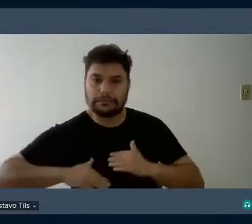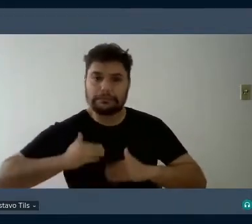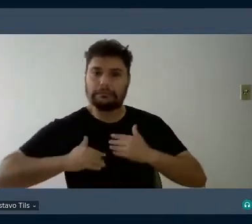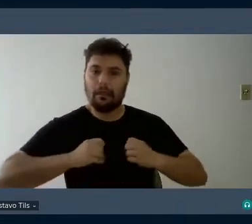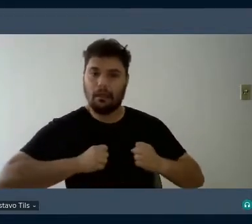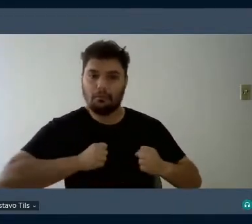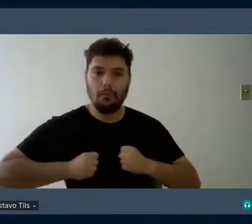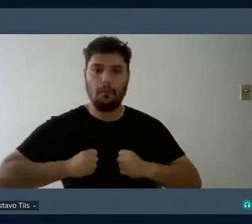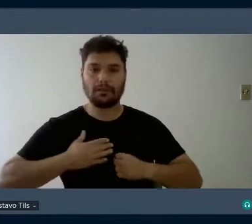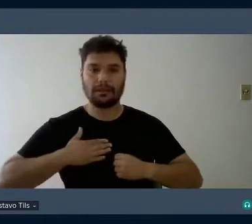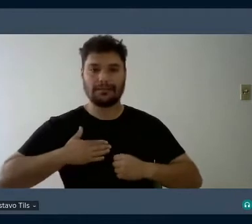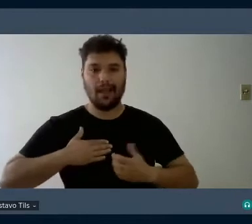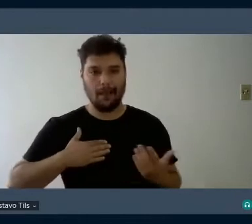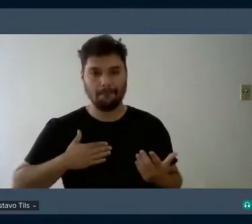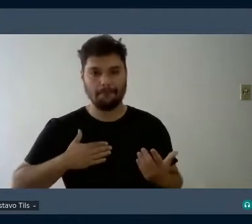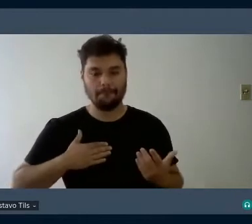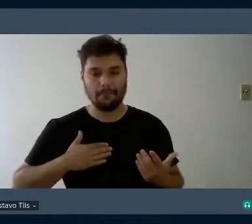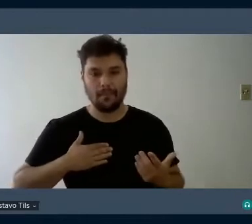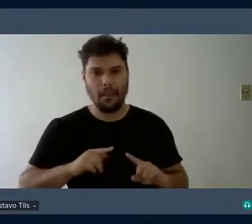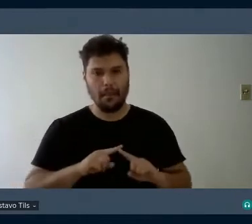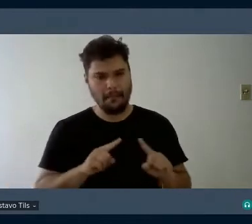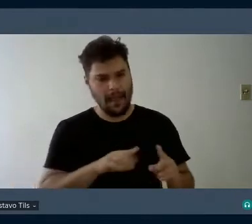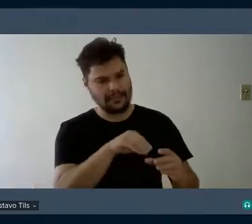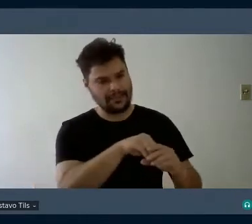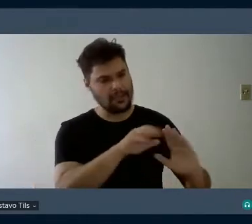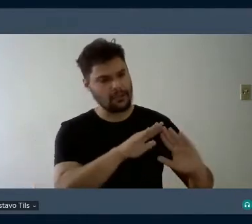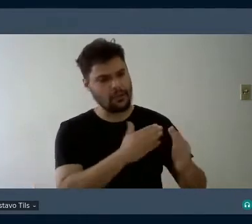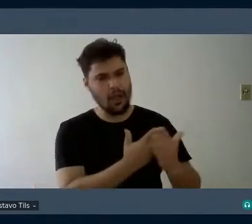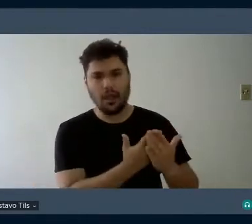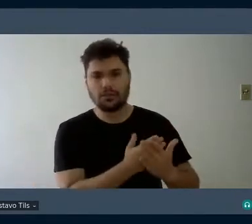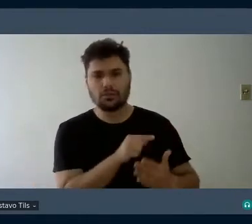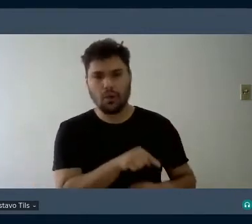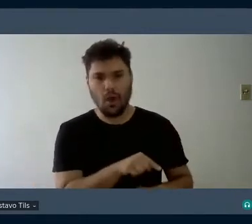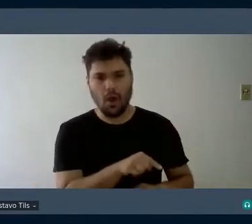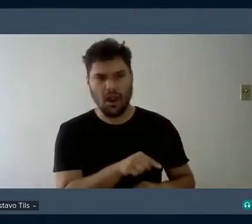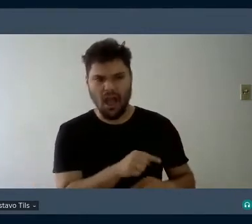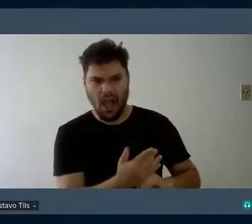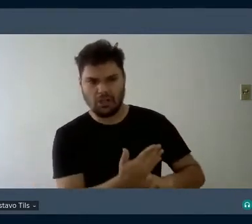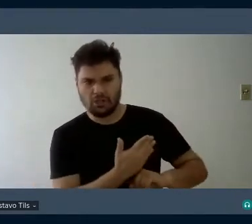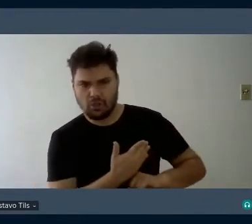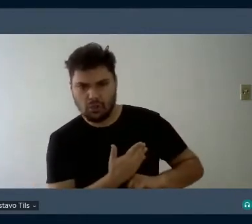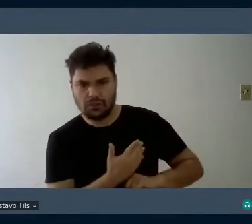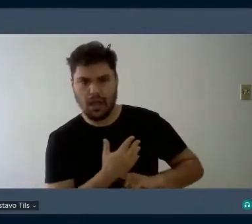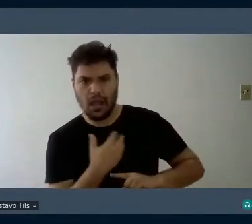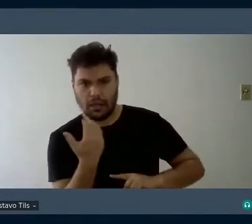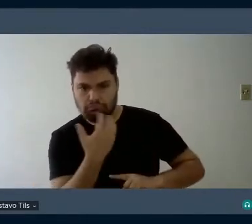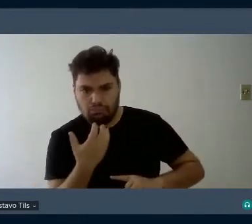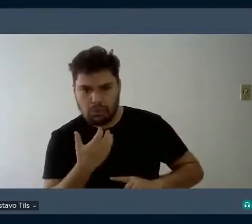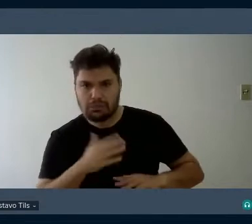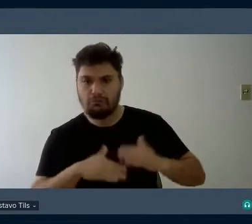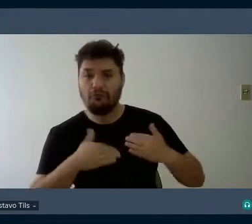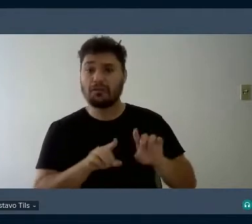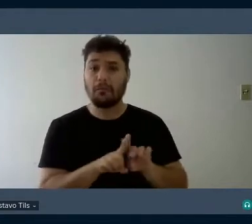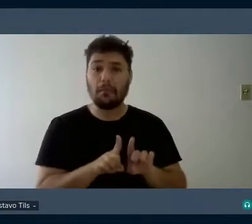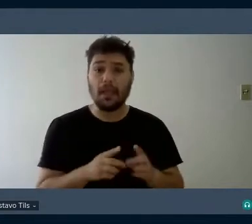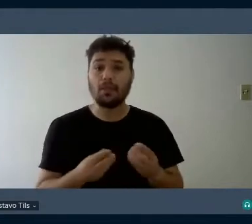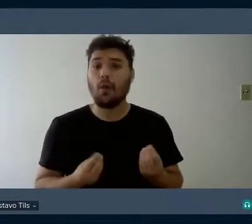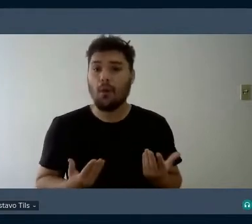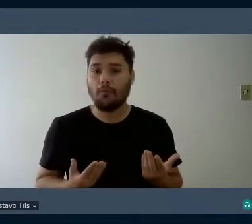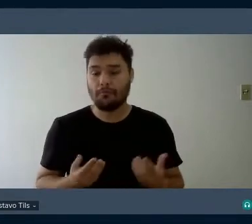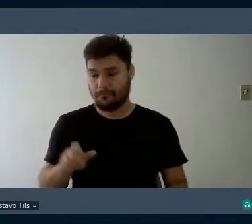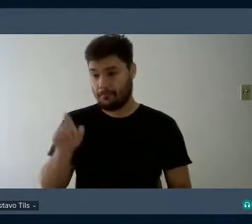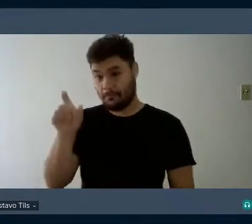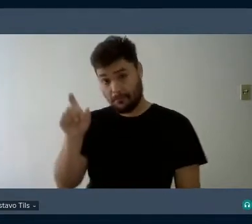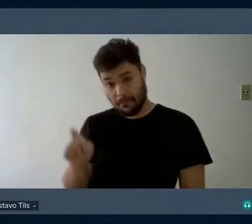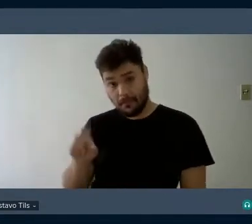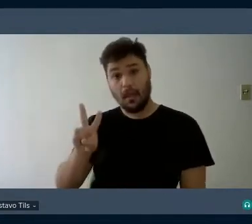medida a lógica escolarizada nos proporciona desenvolvimento musical e estético? Vygotsky é um